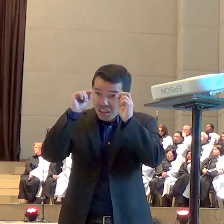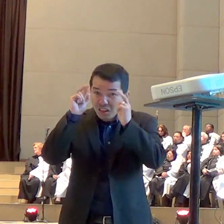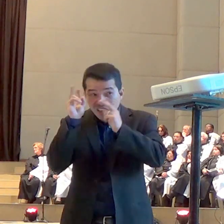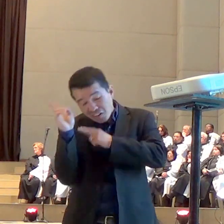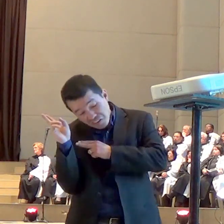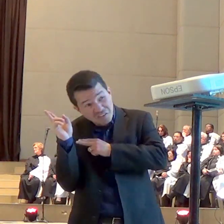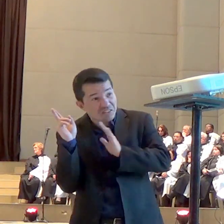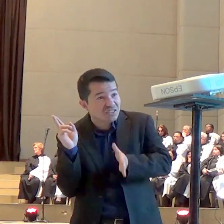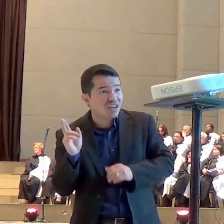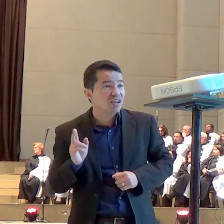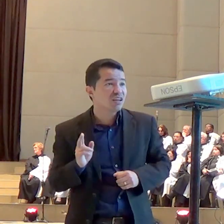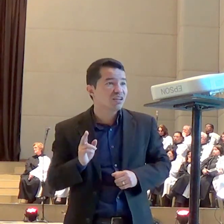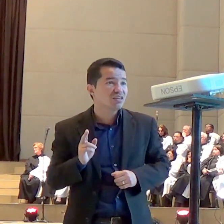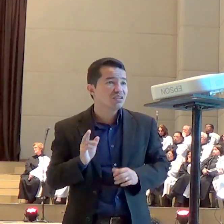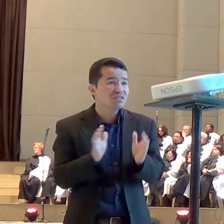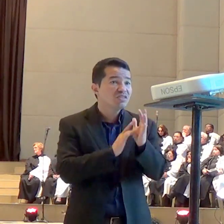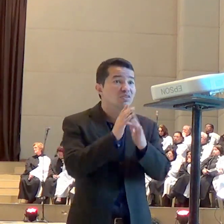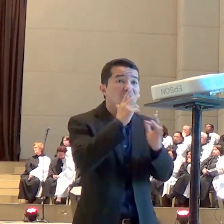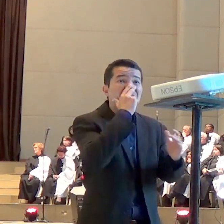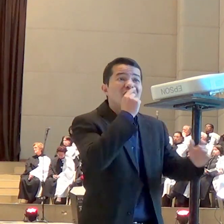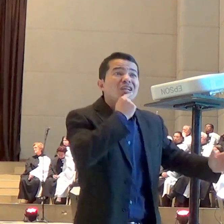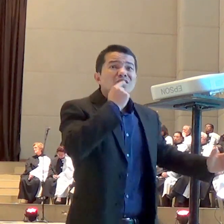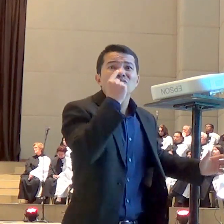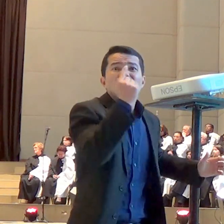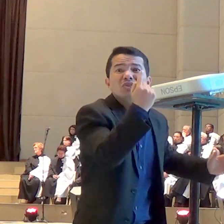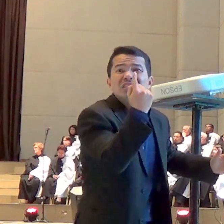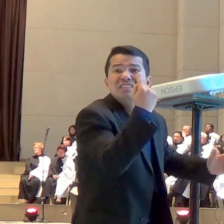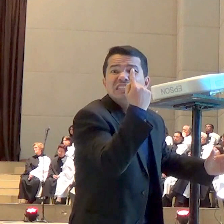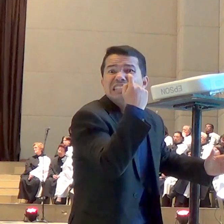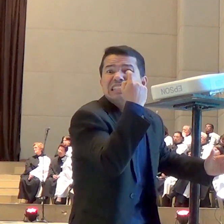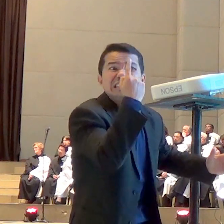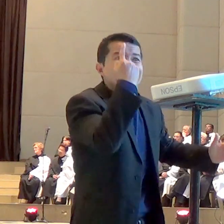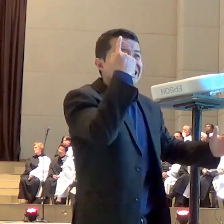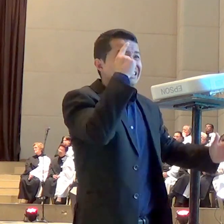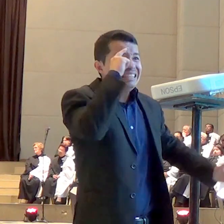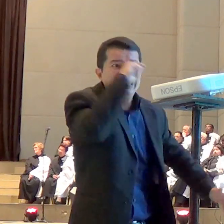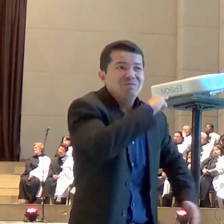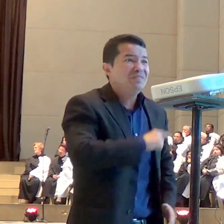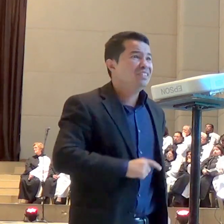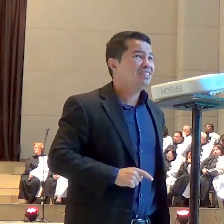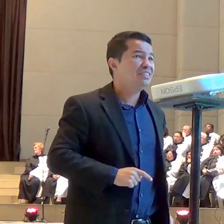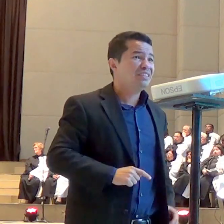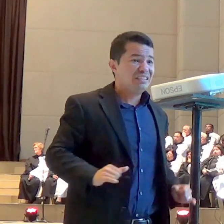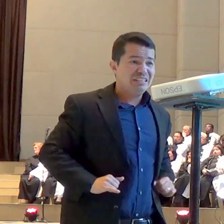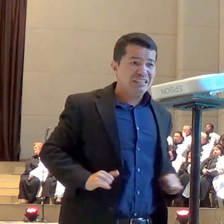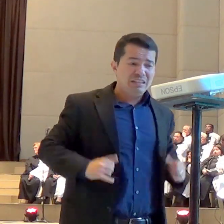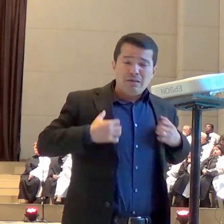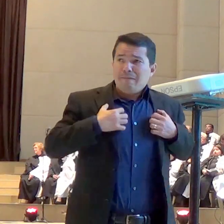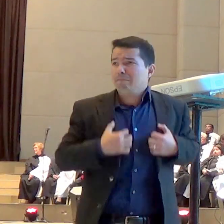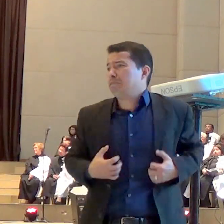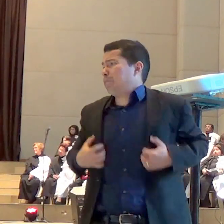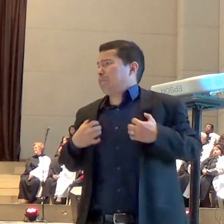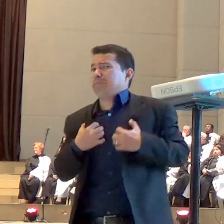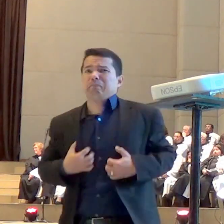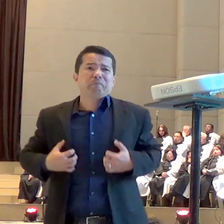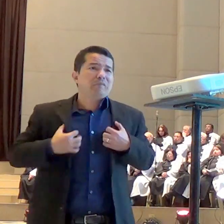e que ele disse olha fiquem comigo porque esse dia é dia de angústia e ninguém ficou acordado eles